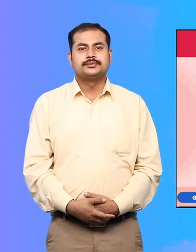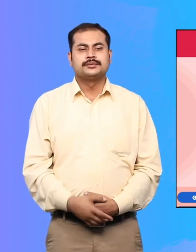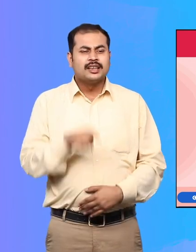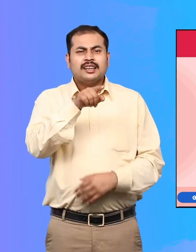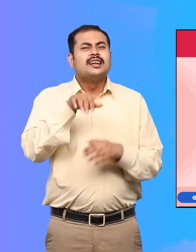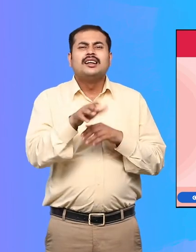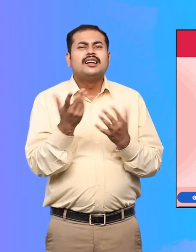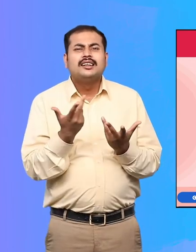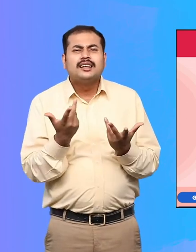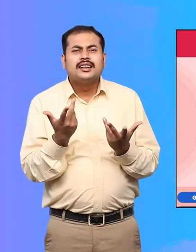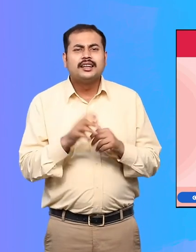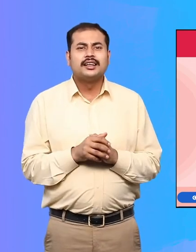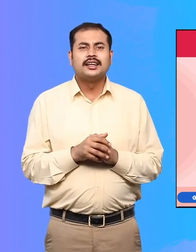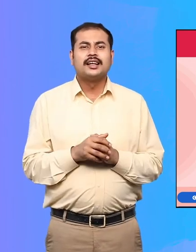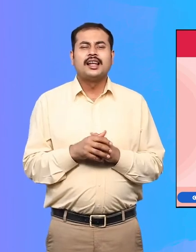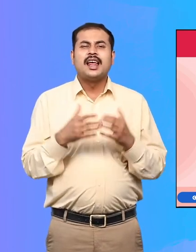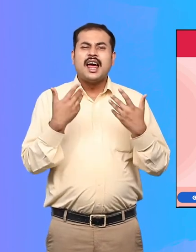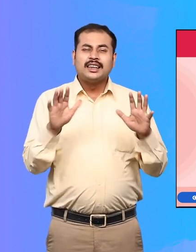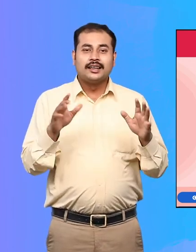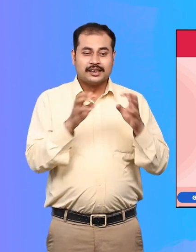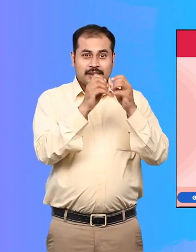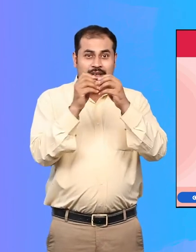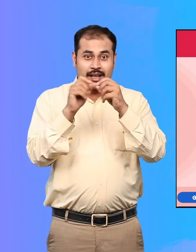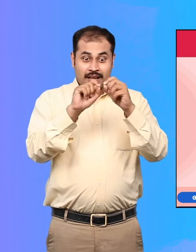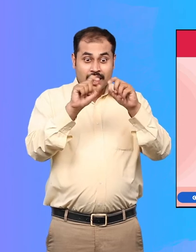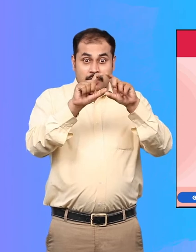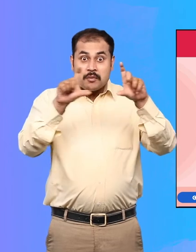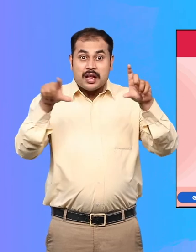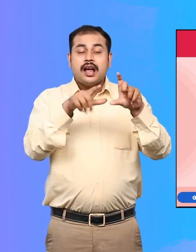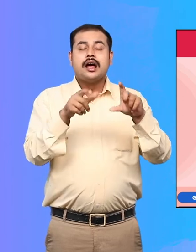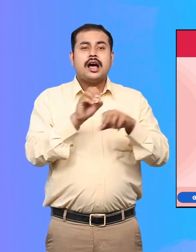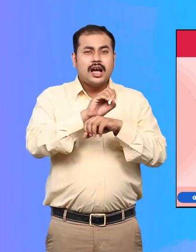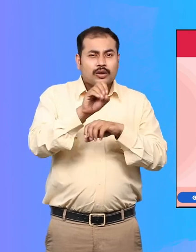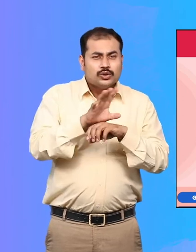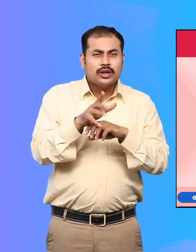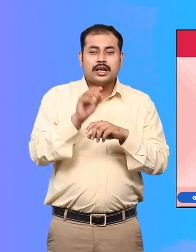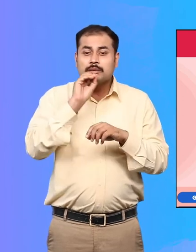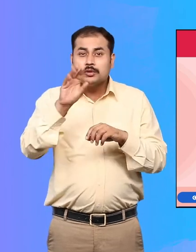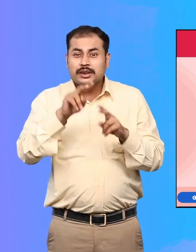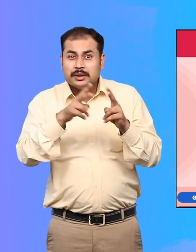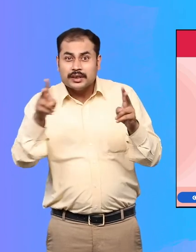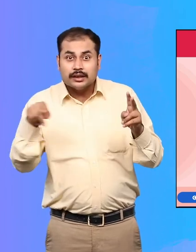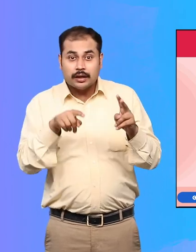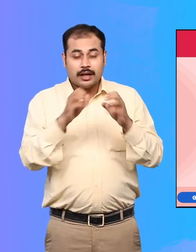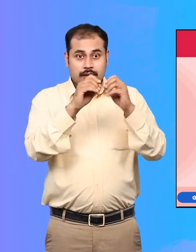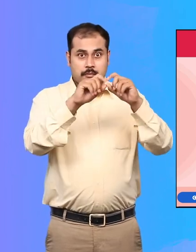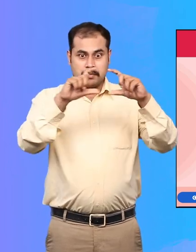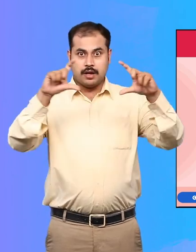ये चिन्ह जानकारी के लिखित आकार को बढ़ने की सुविधा की उपलब्धी को दर्शाता है